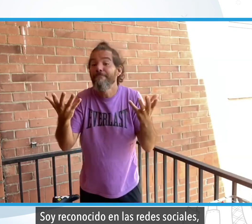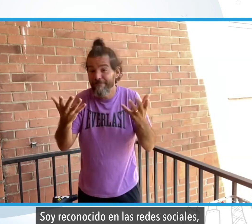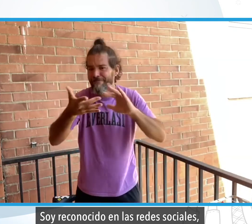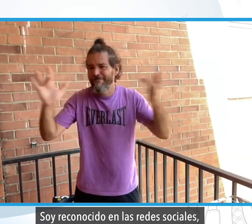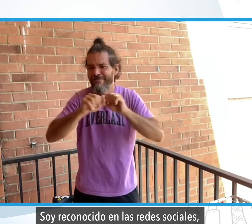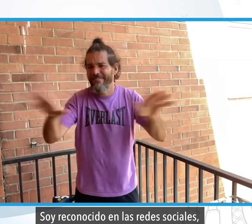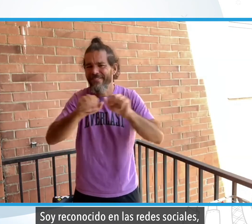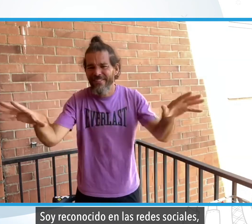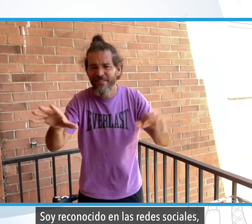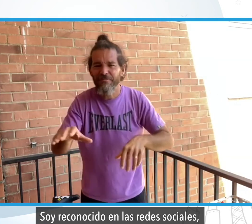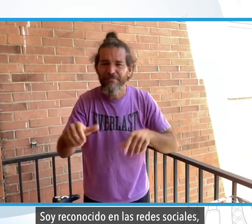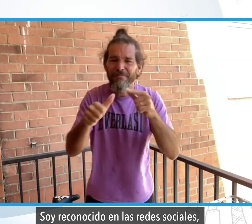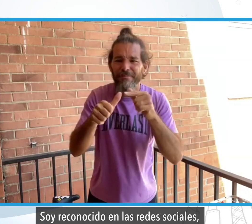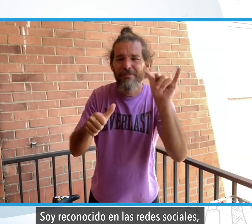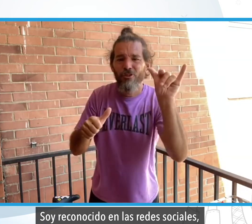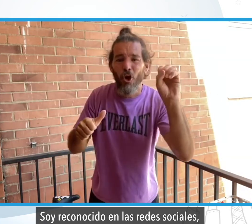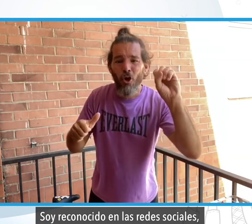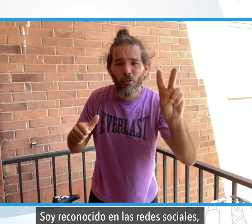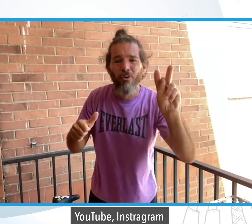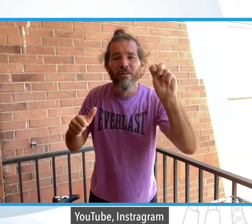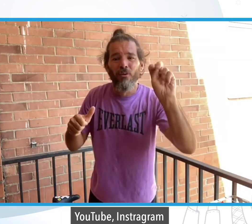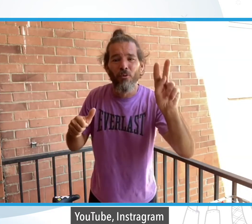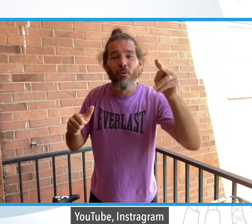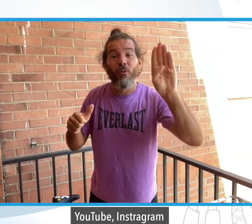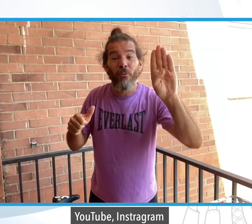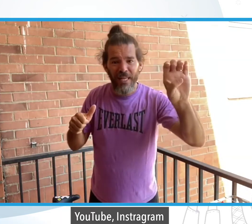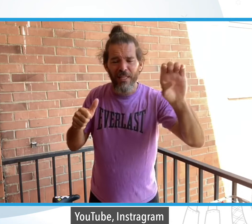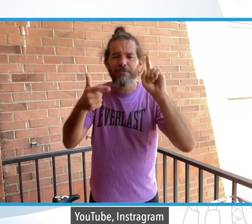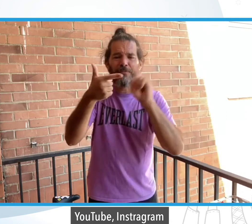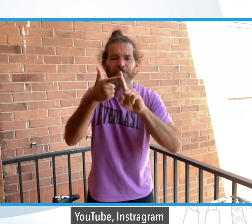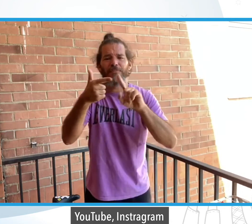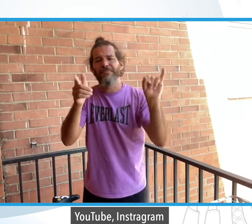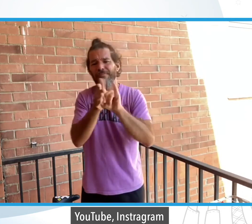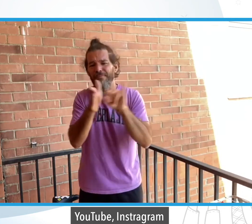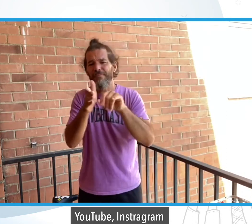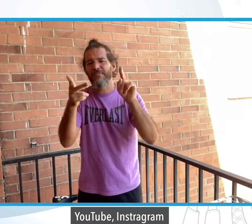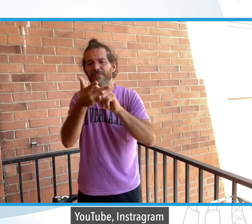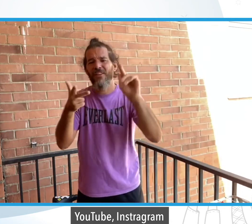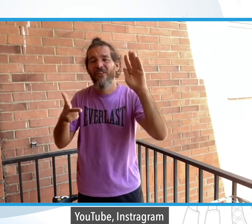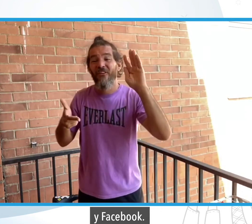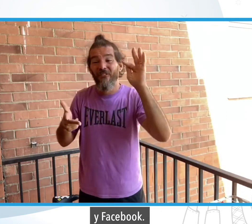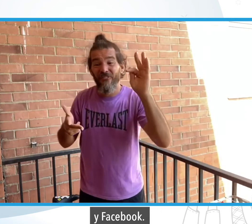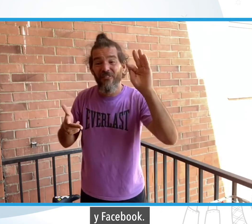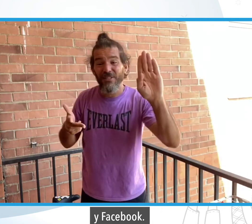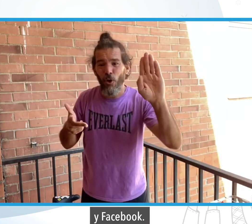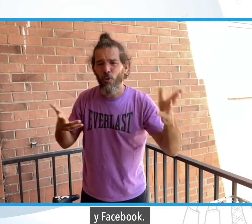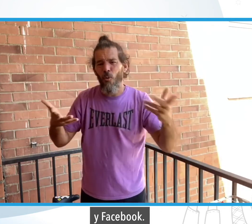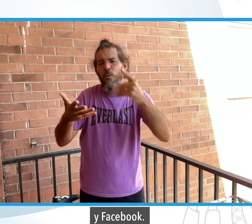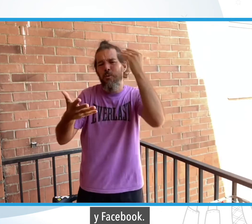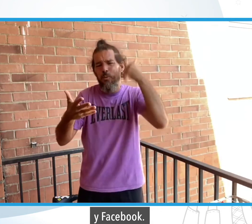Soy reconocido en las redes sociales, YouTube, Instagram y Facebook.